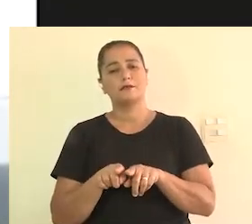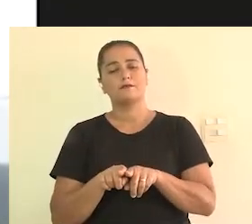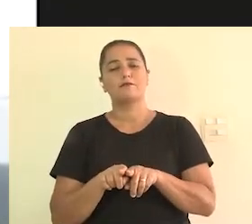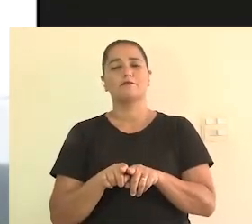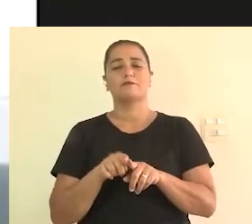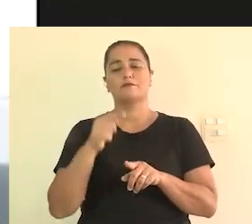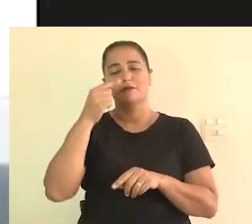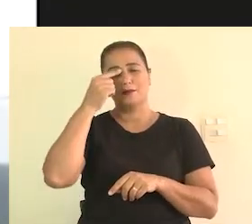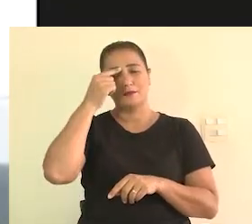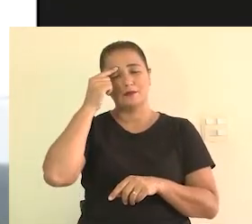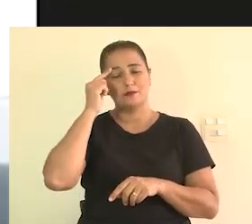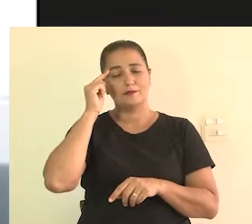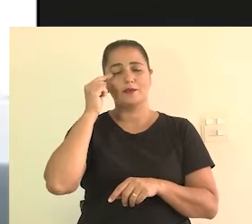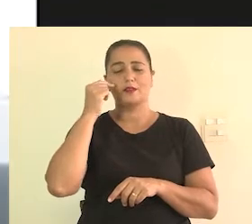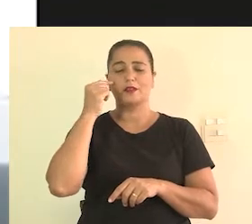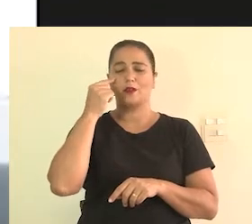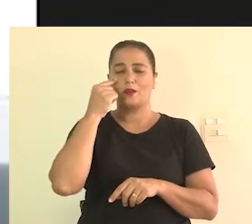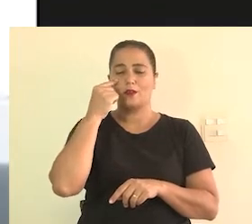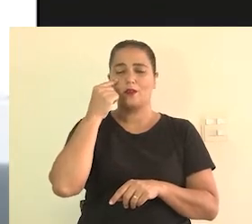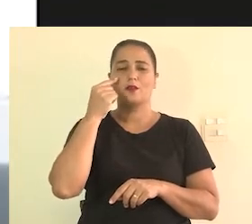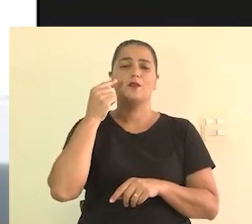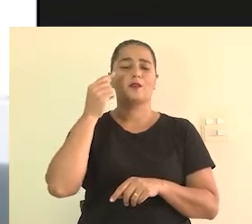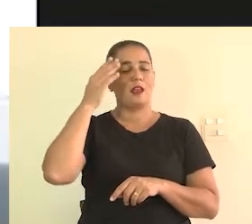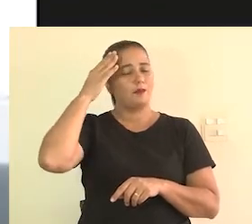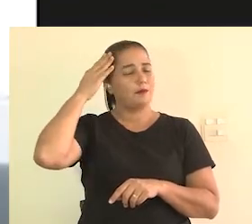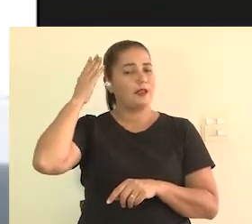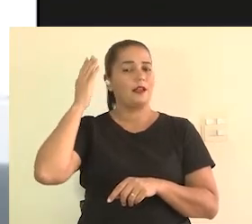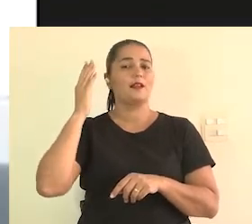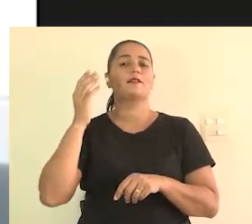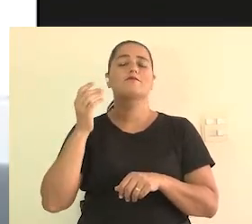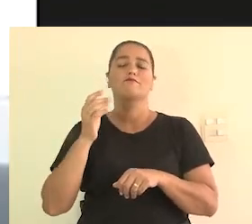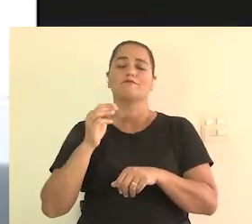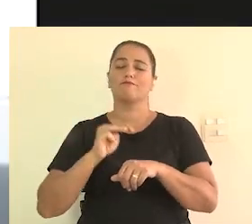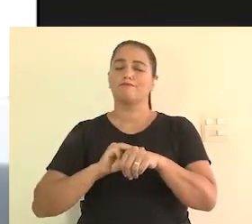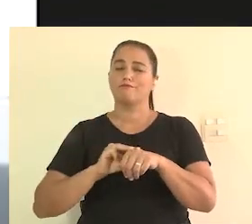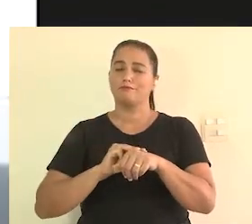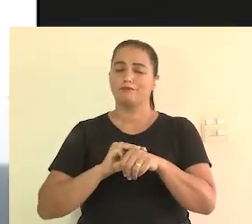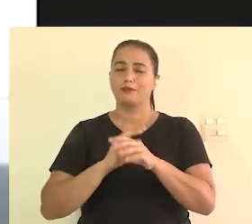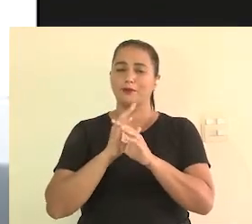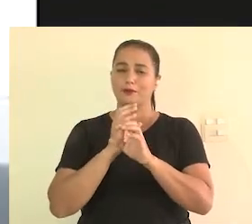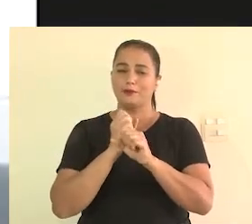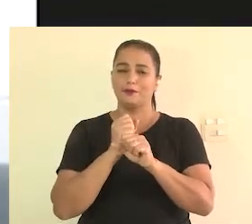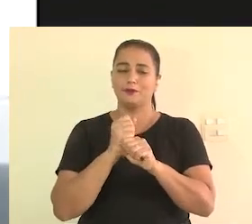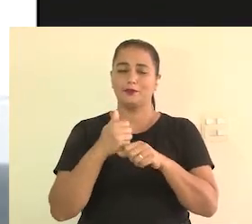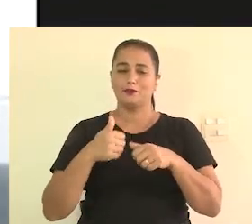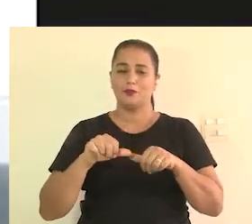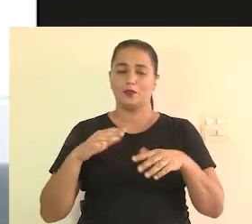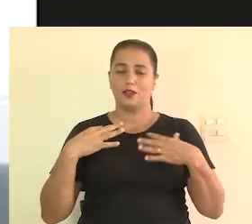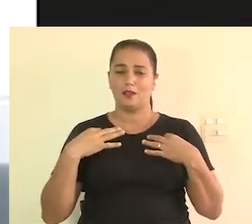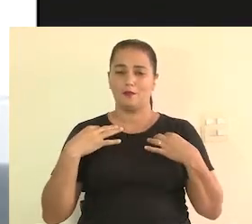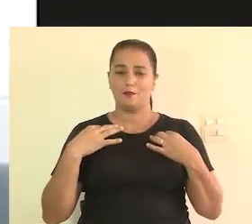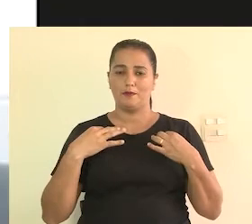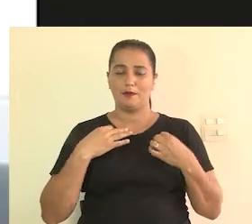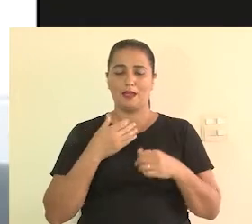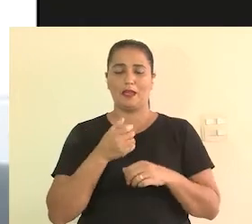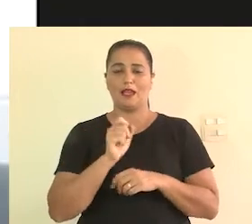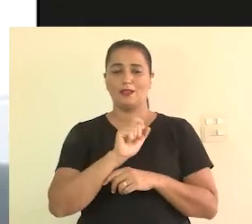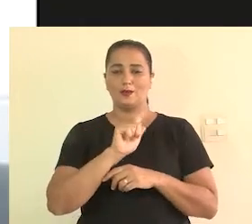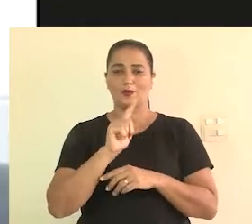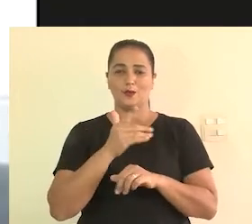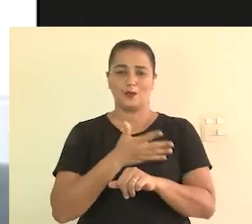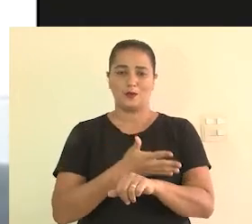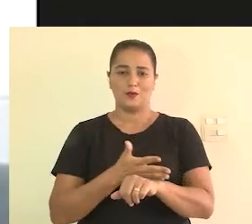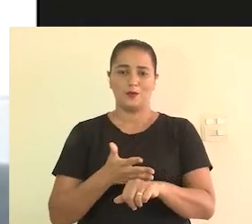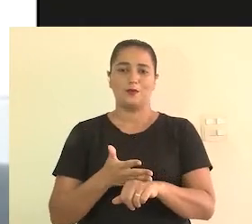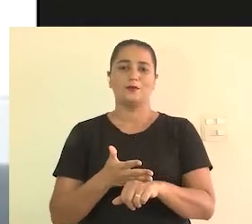cabelos, sobrancelhas e olhos castanhos escuros, e estou com uma camisa azul e